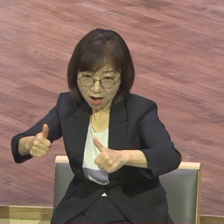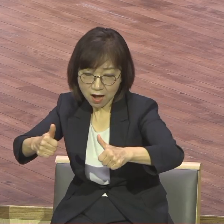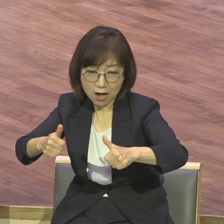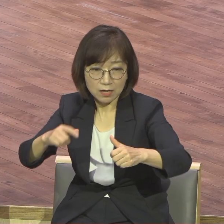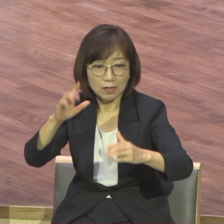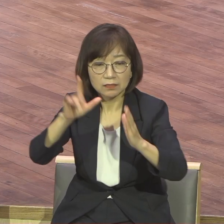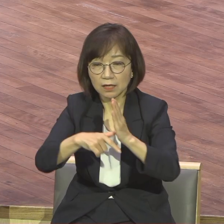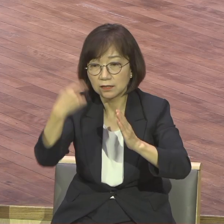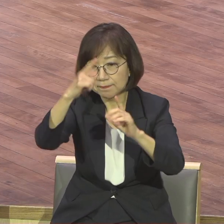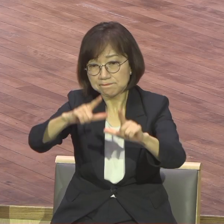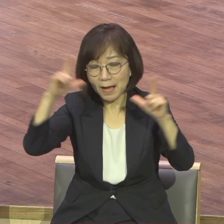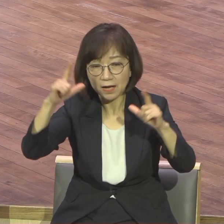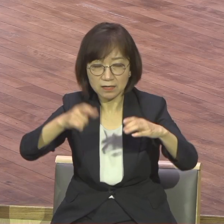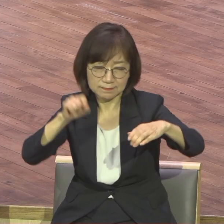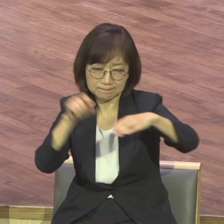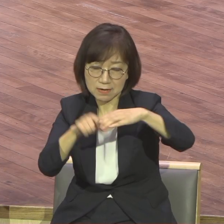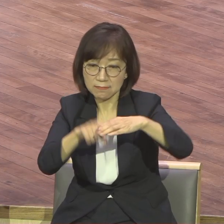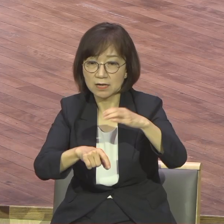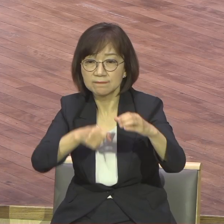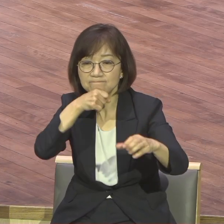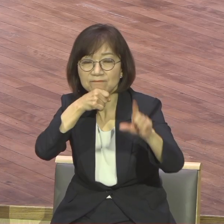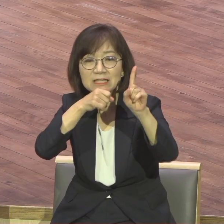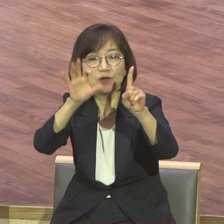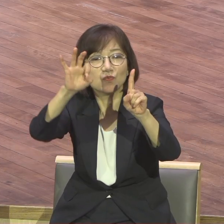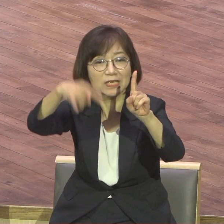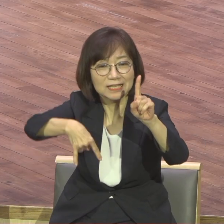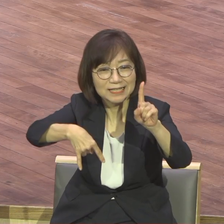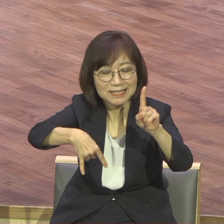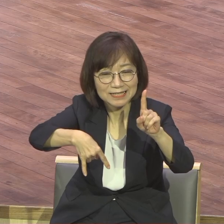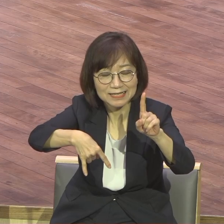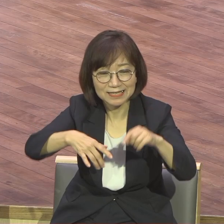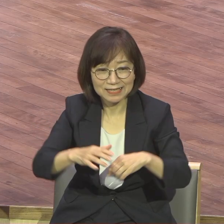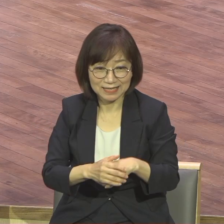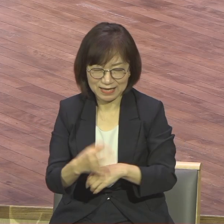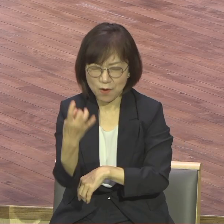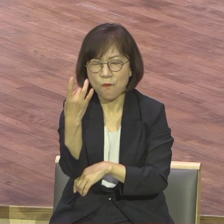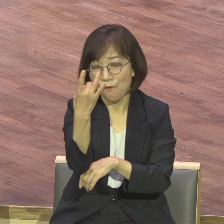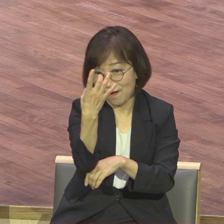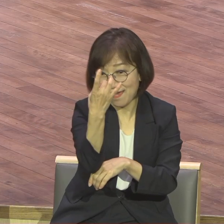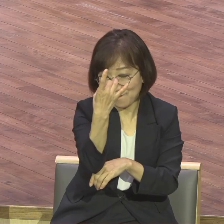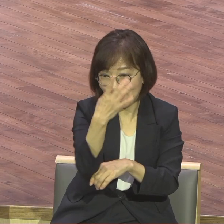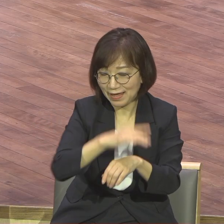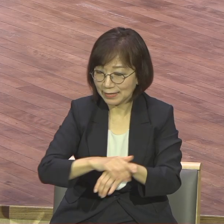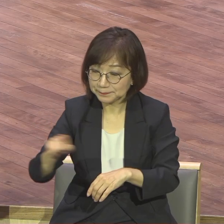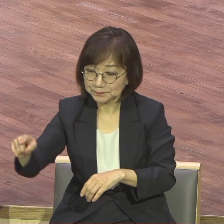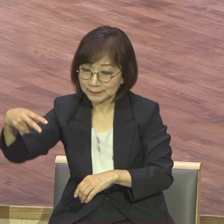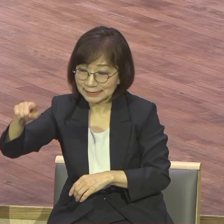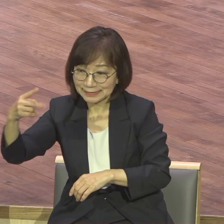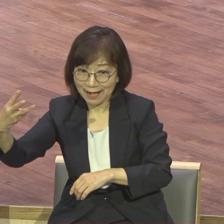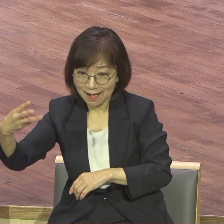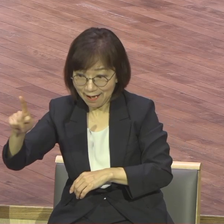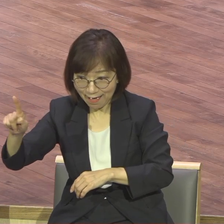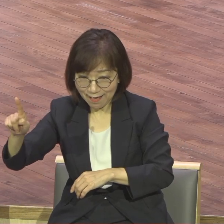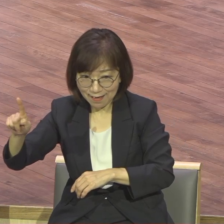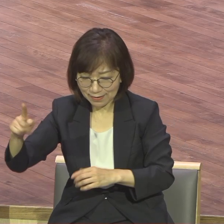원래 손흥민 선수가 살라라고 하는 리버풀 선수에게 한 골 뒤져 있었어요